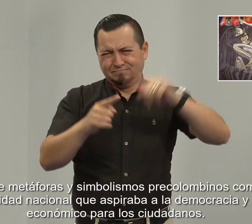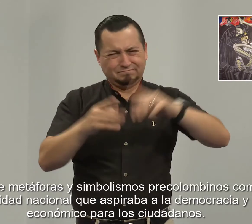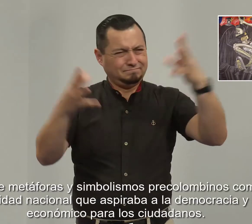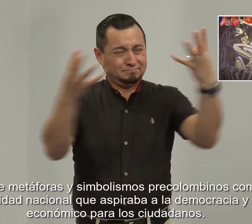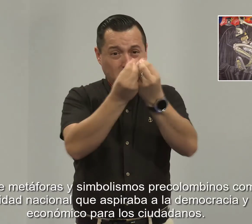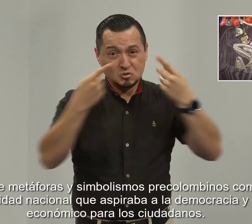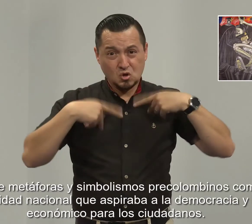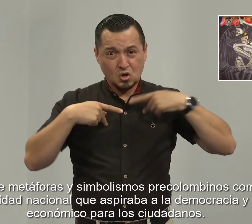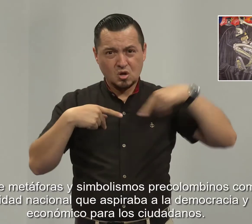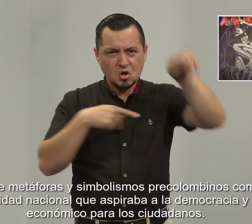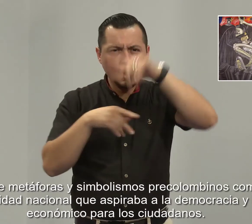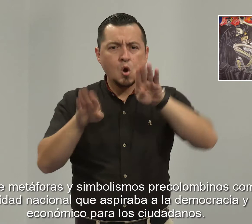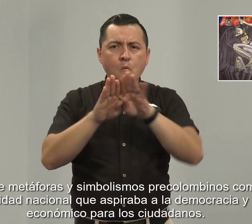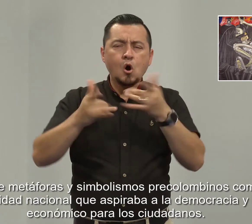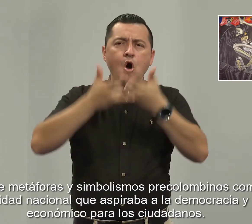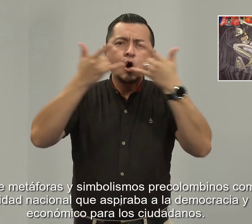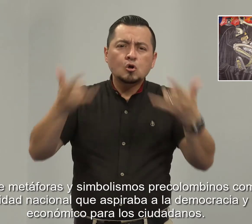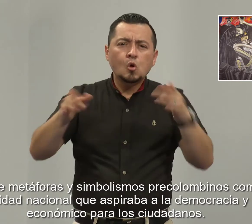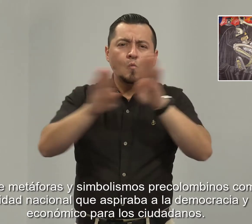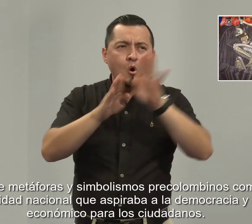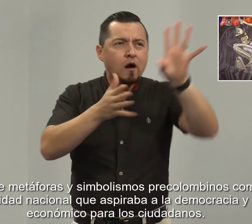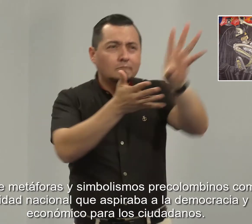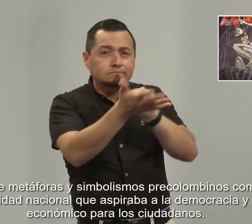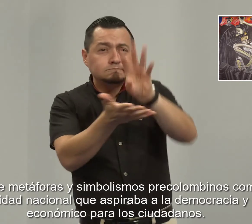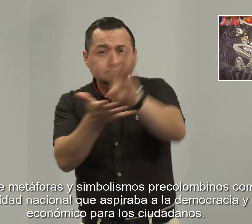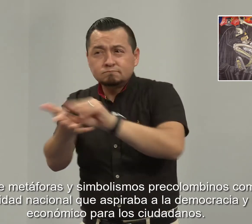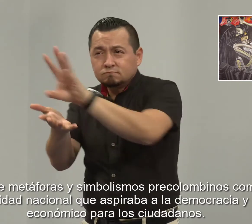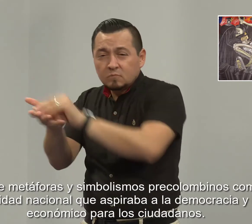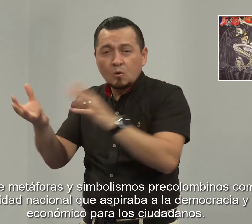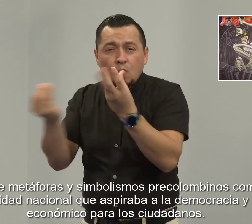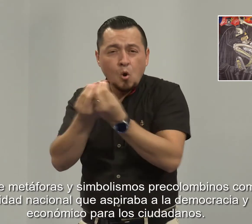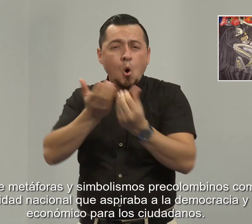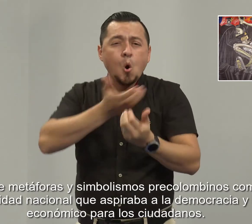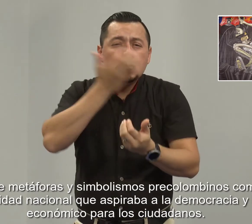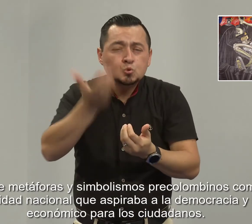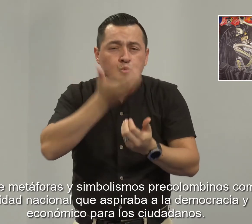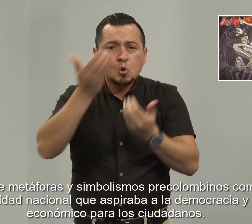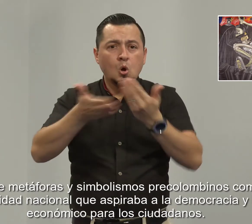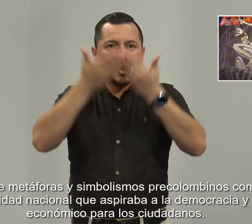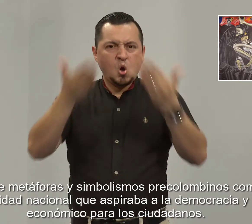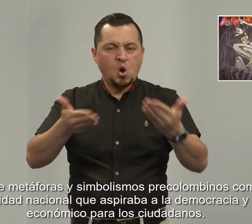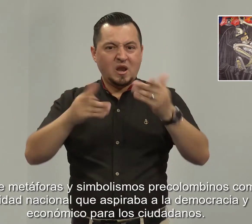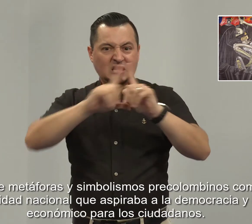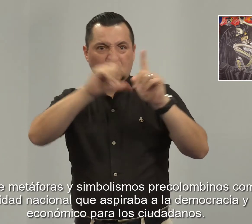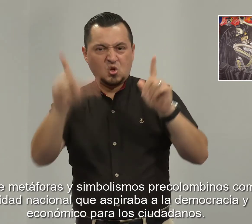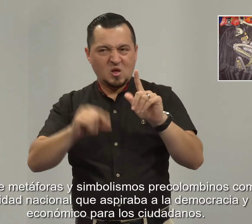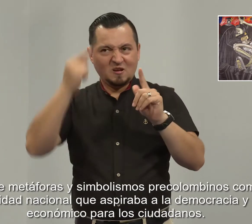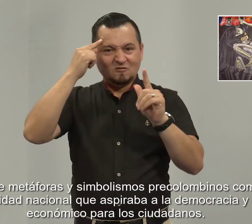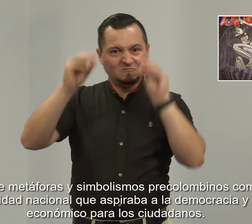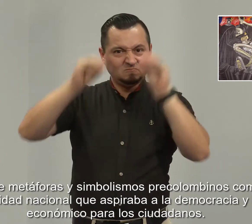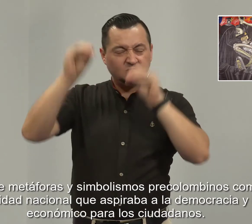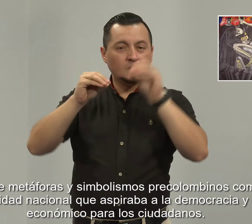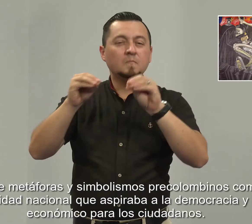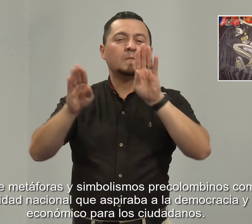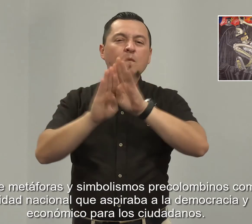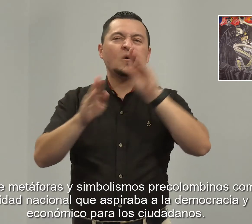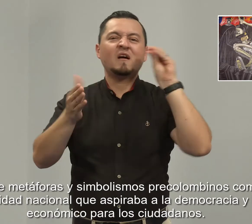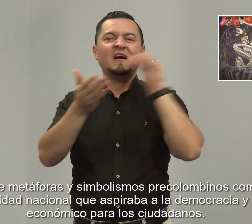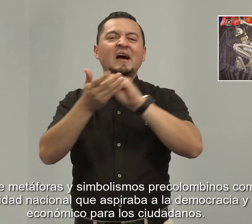medio de metáforas y simbolismos precolombinos, combinados con la actualidad nacional que aspiraba a la democracia y bienestar económico para los